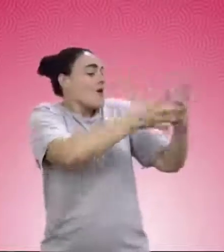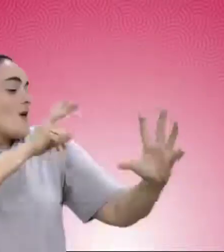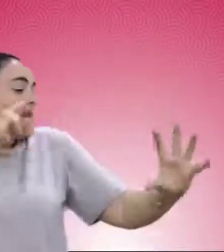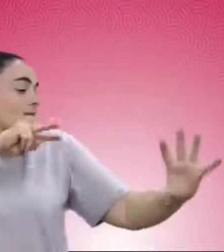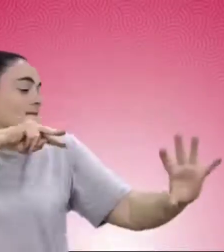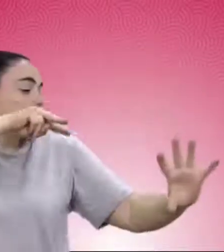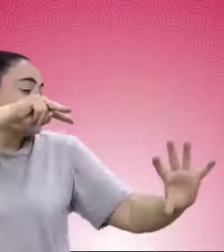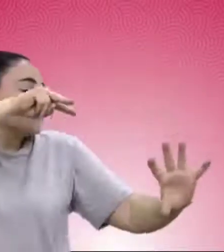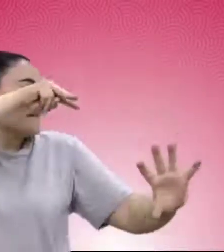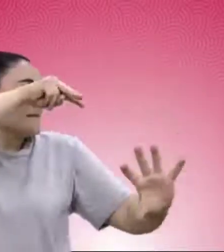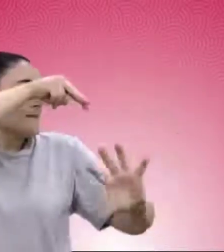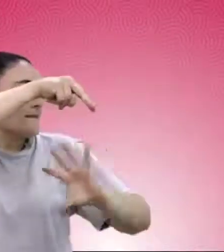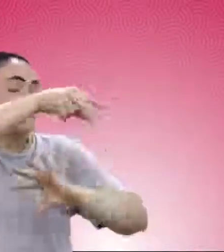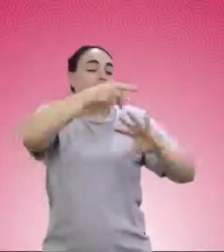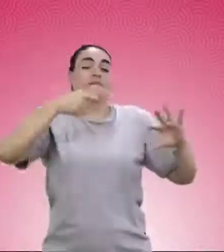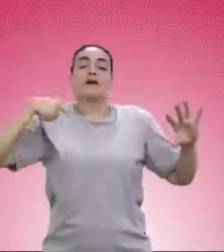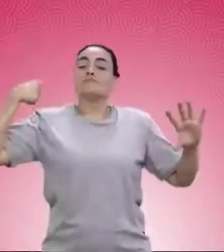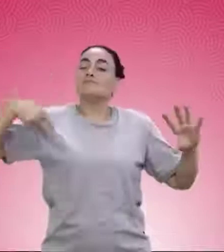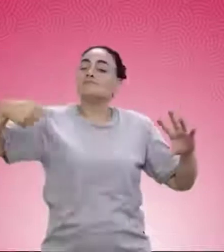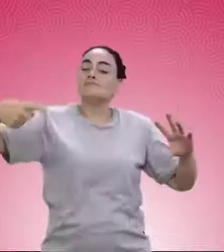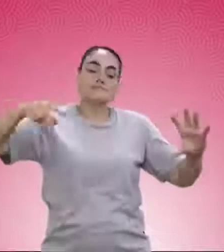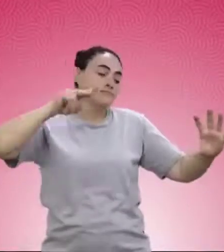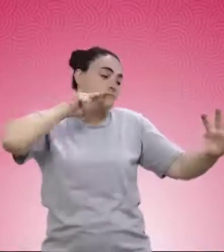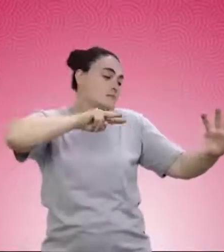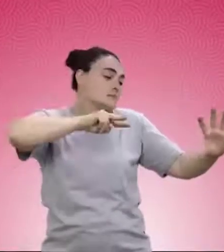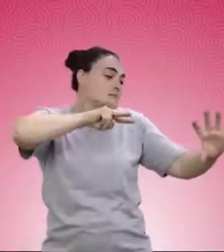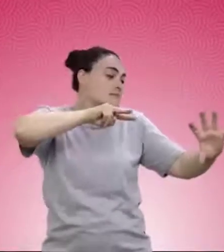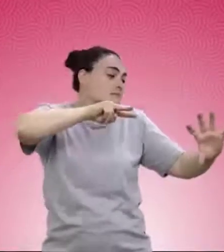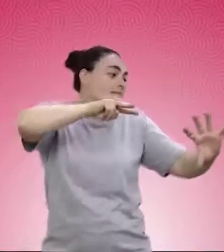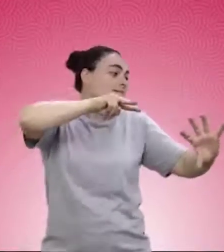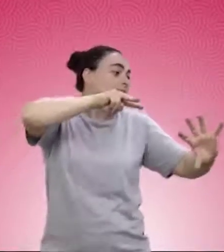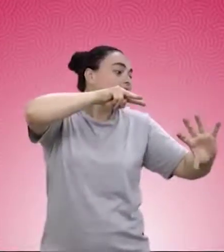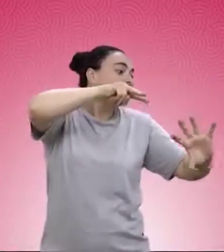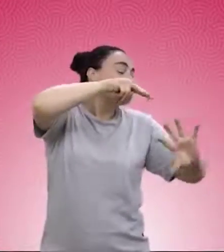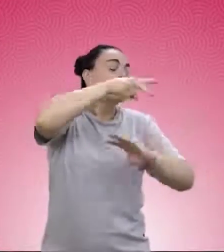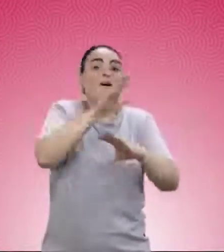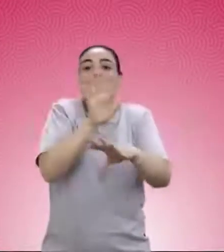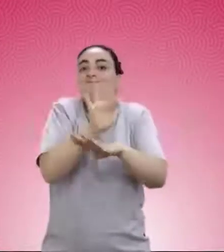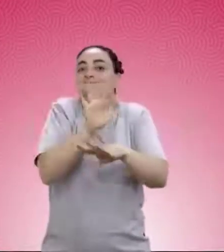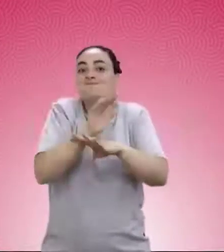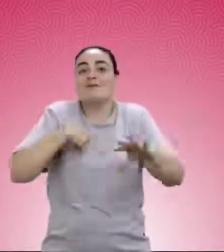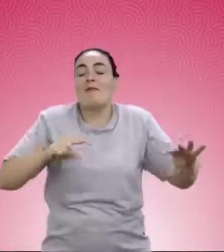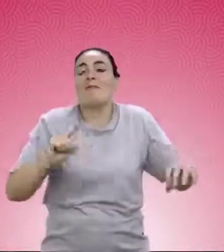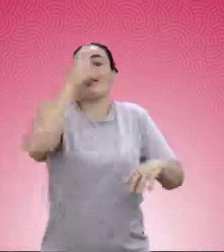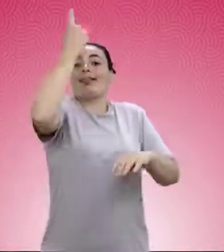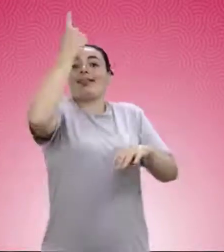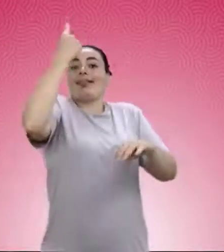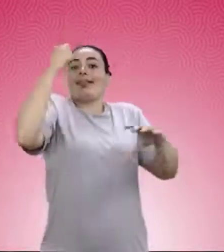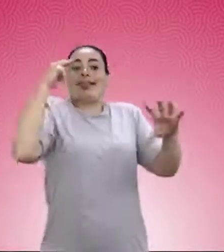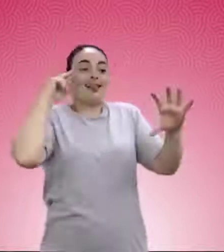pero desde lejos. Y todas las noches así miraba y miraba. No podía dejar de mirarla. Como si fuera la primera